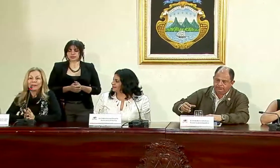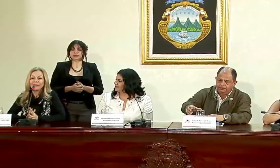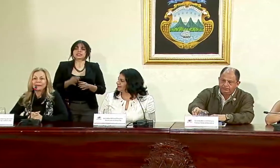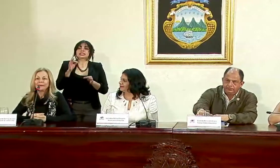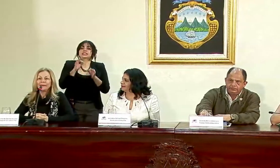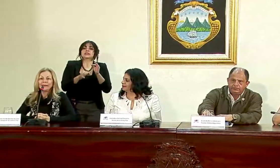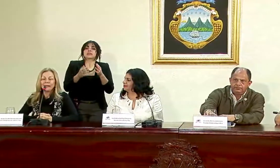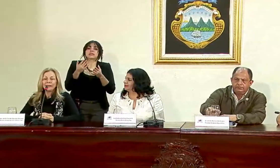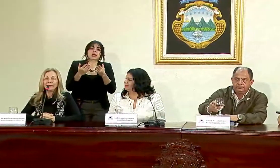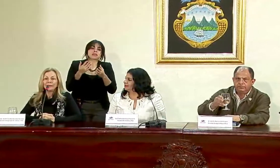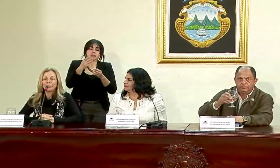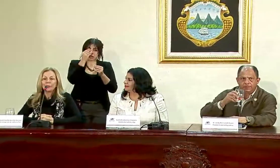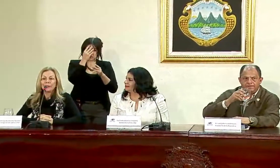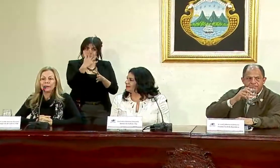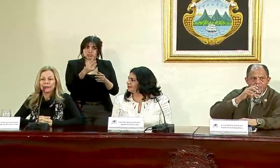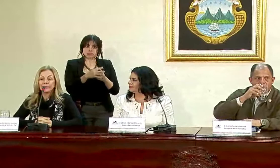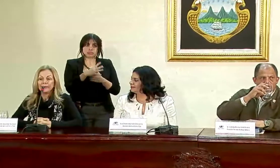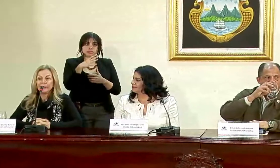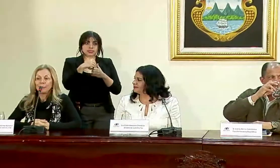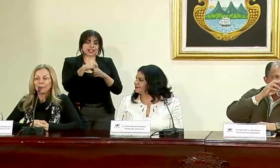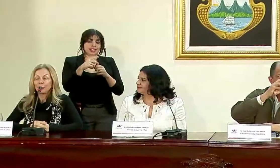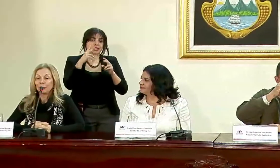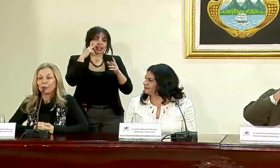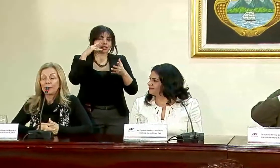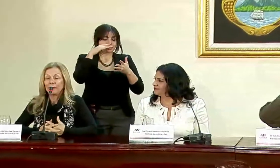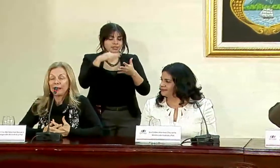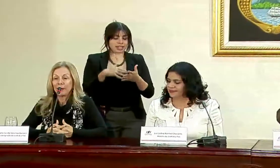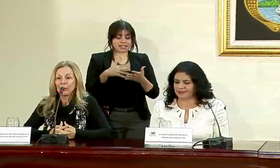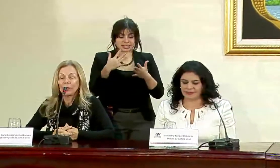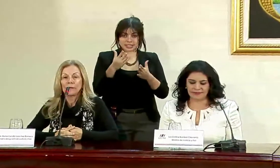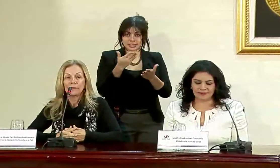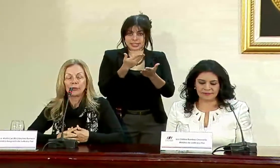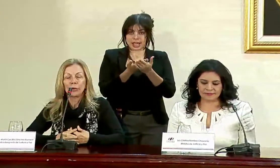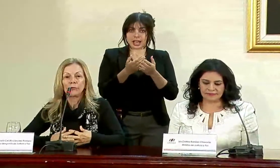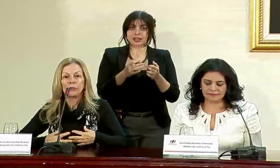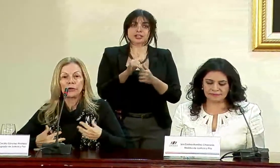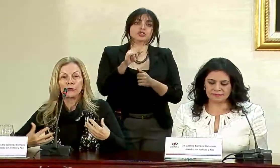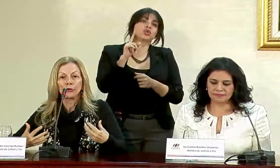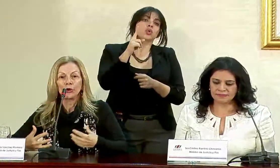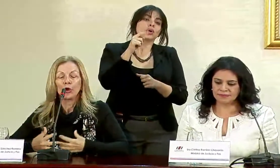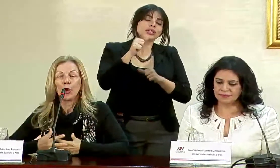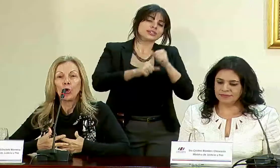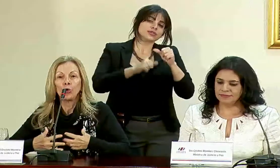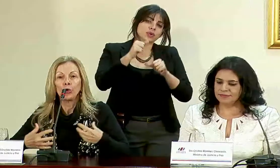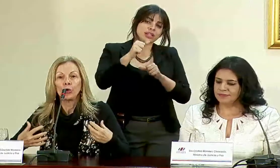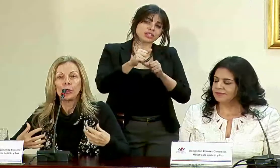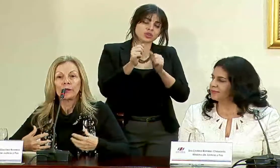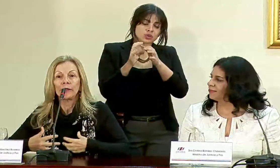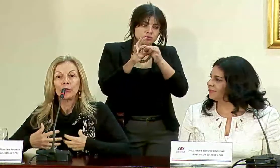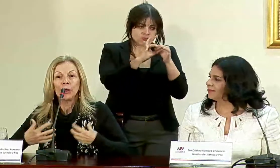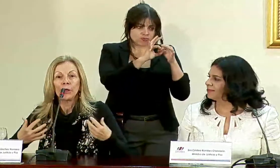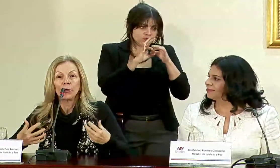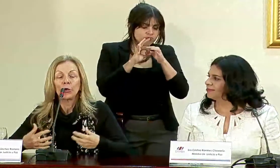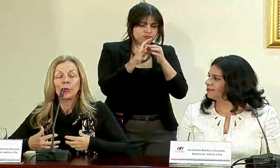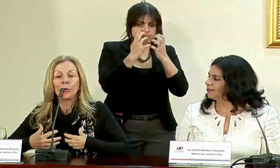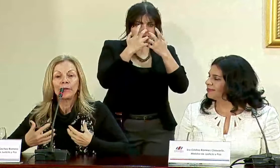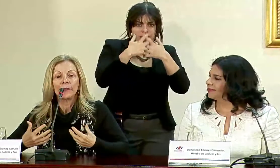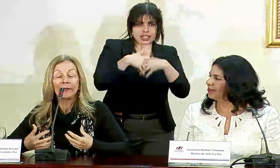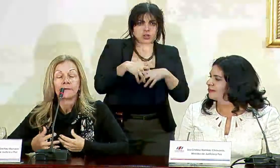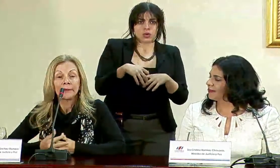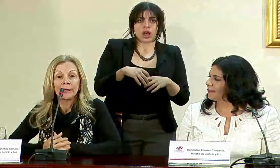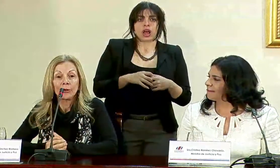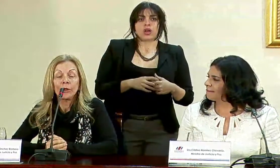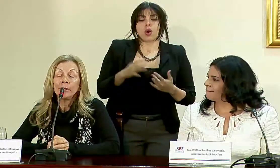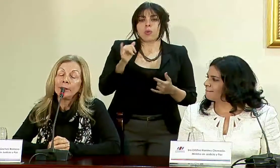Simplemente quizás señalar dentro de la tesis que hemos planteado de que este es un esfuerzo conjunto y articulado y como